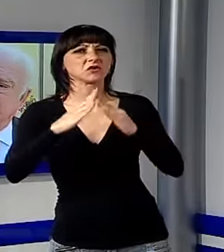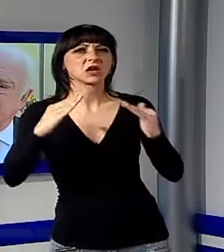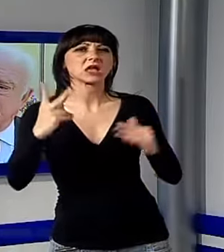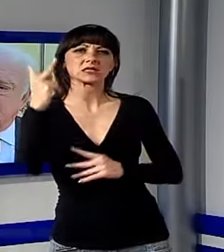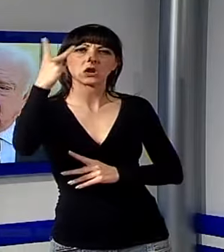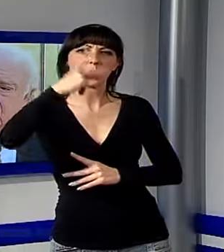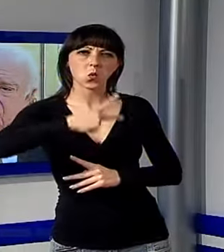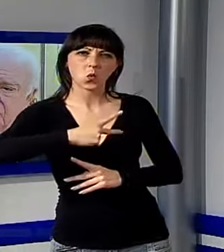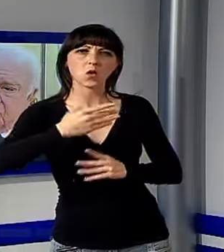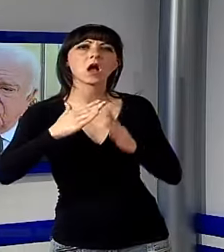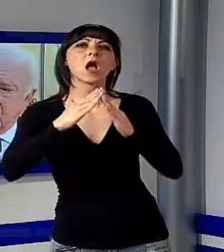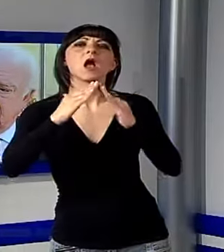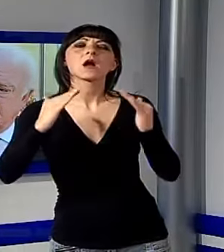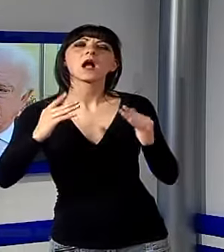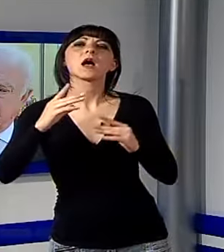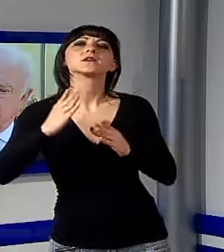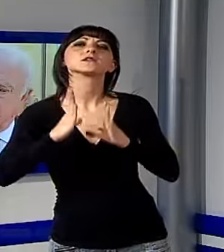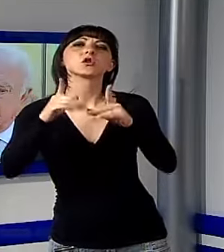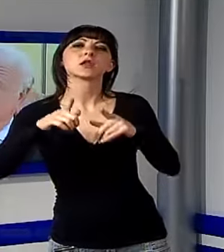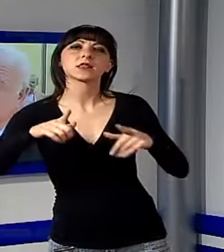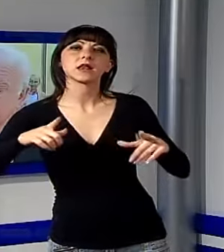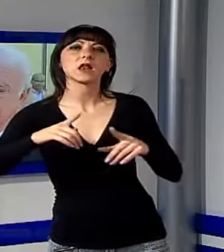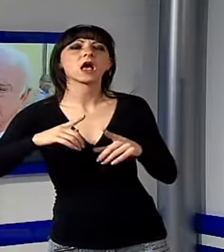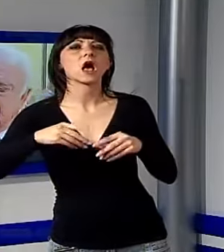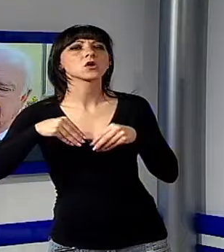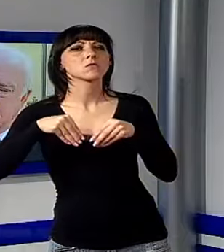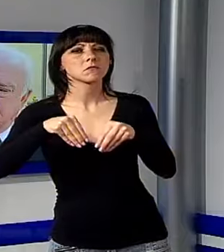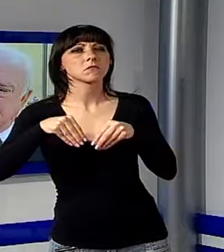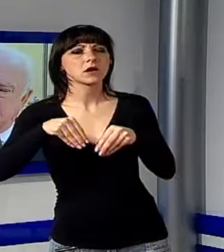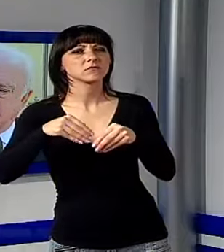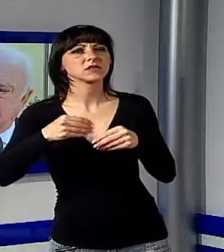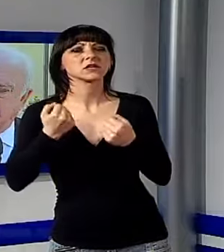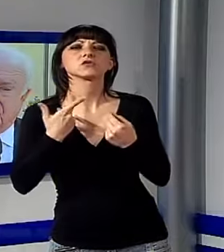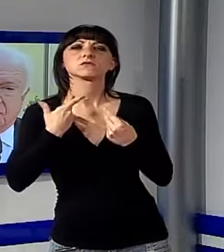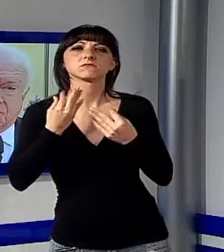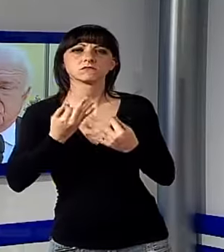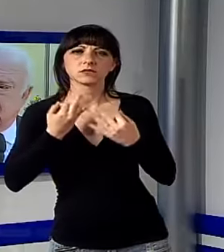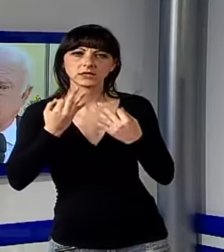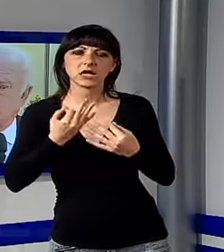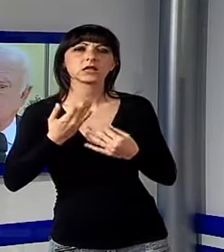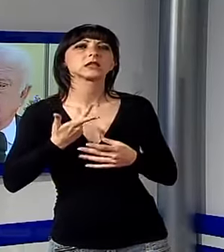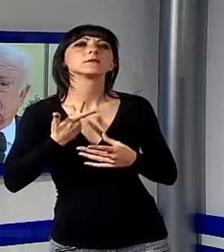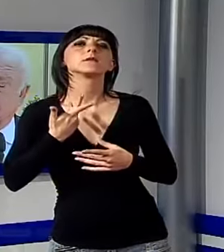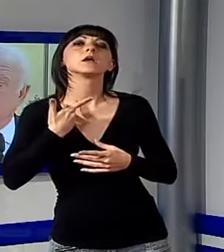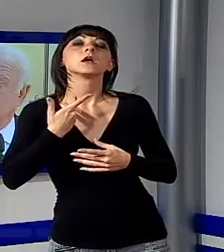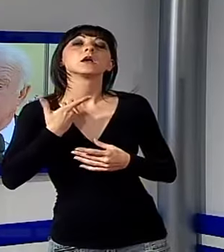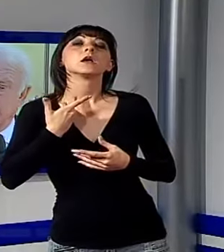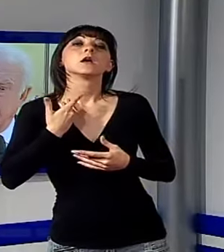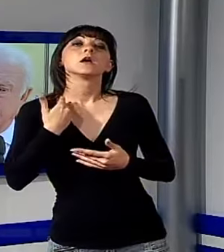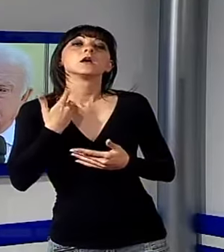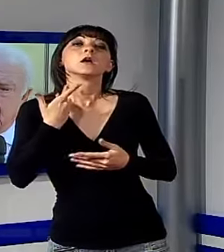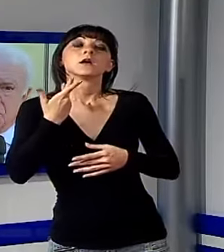Casa di Torre del Lago e in tutte le manifestazioni. Questo intervento c'è stato a suo tempo sottoposto